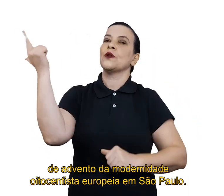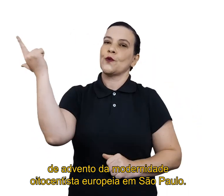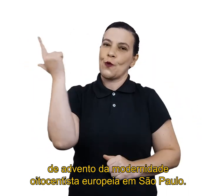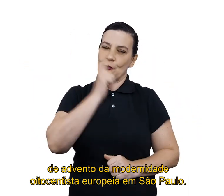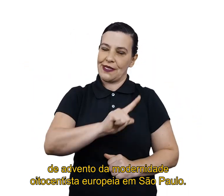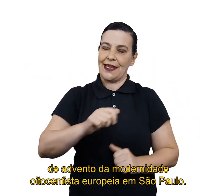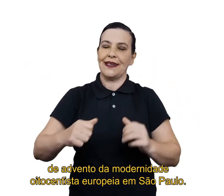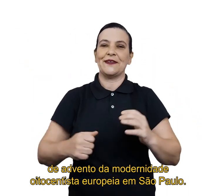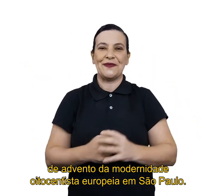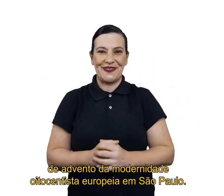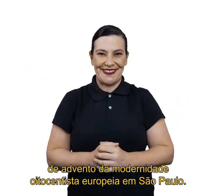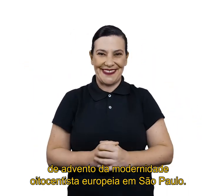europeia em São Paulo.